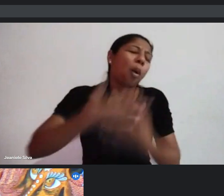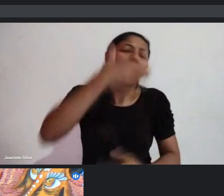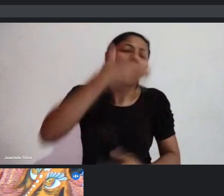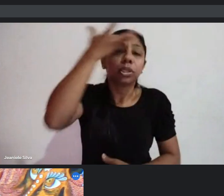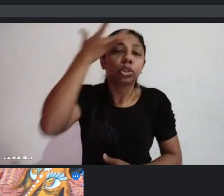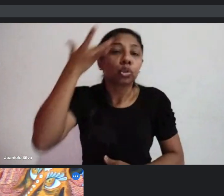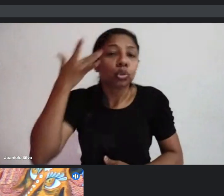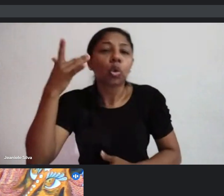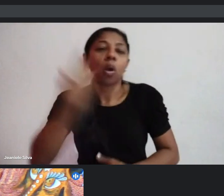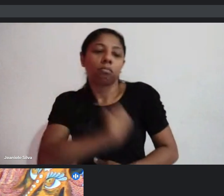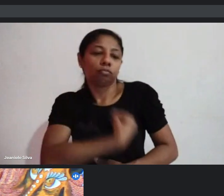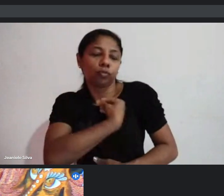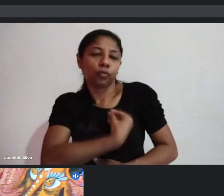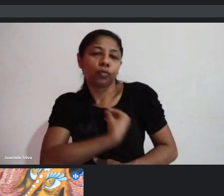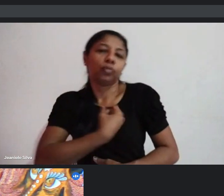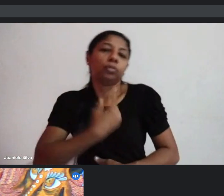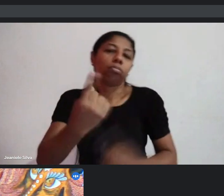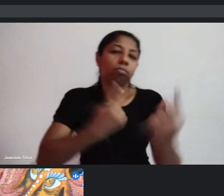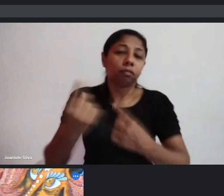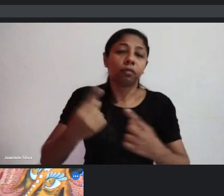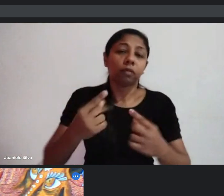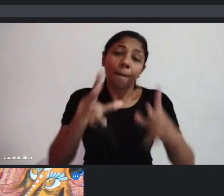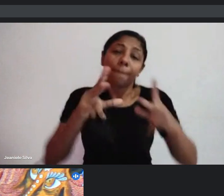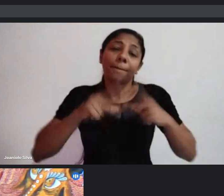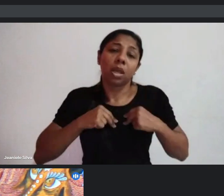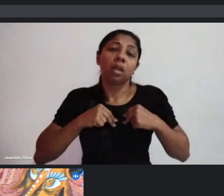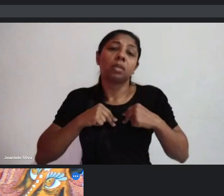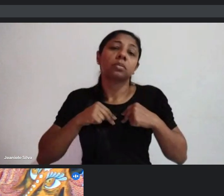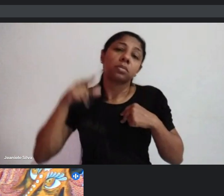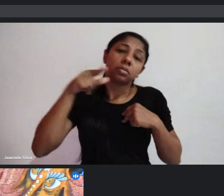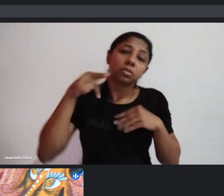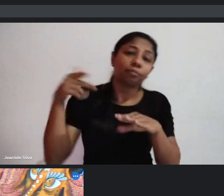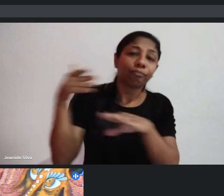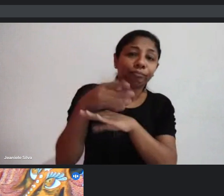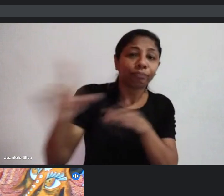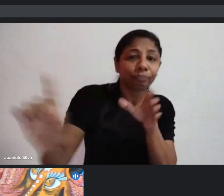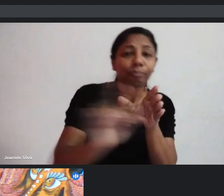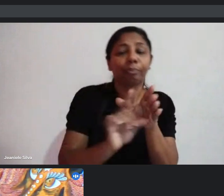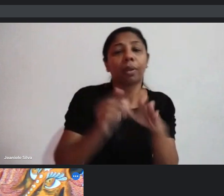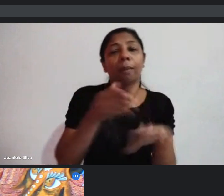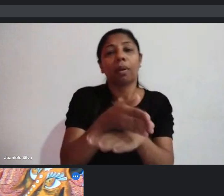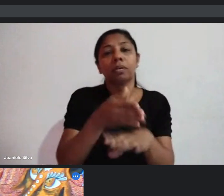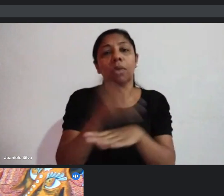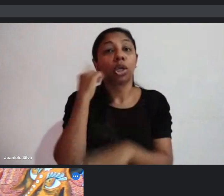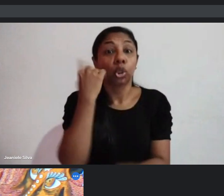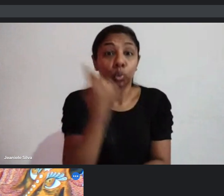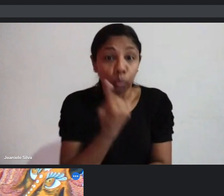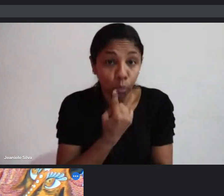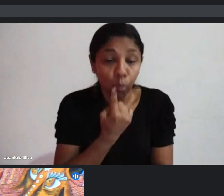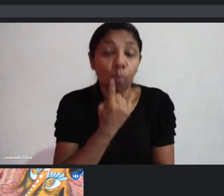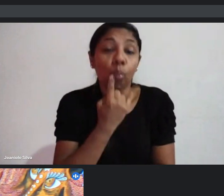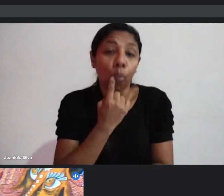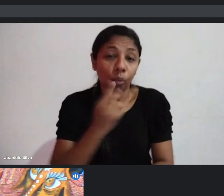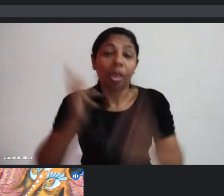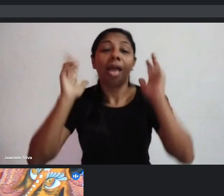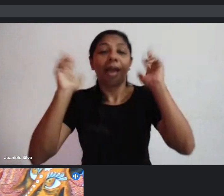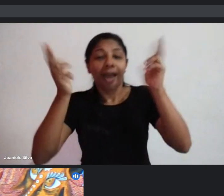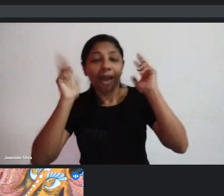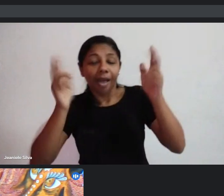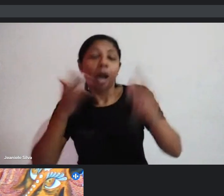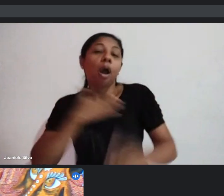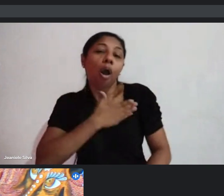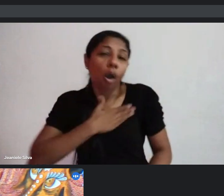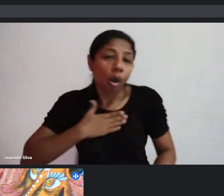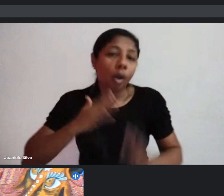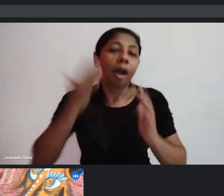é uma pessoa, e elas merecem, querem ser incluídas. E aí, surdo, culto de carnaval, culto. Culto, porque sente a